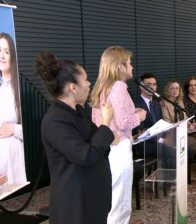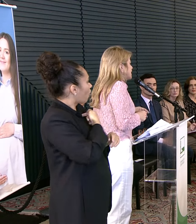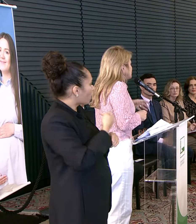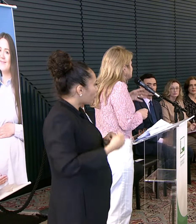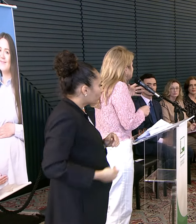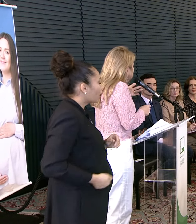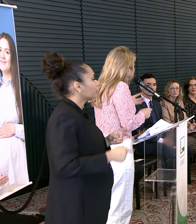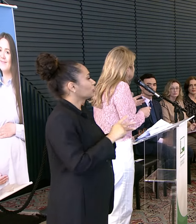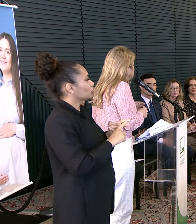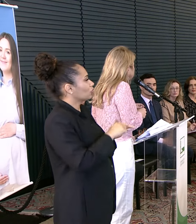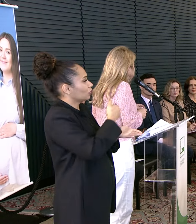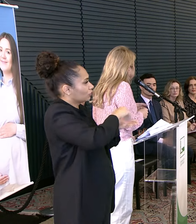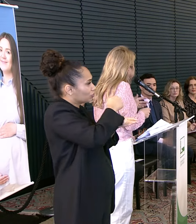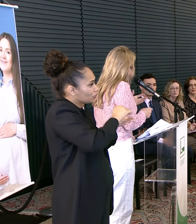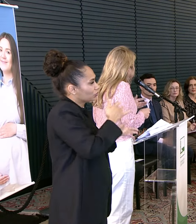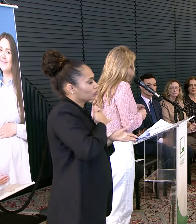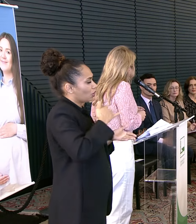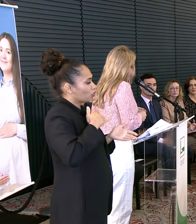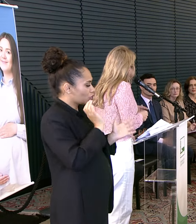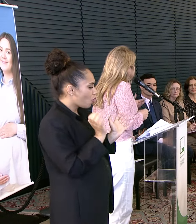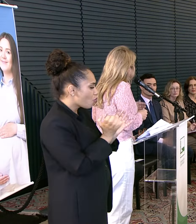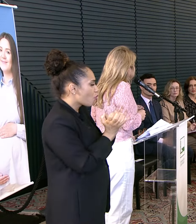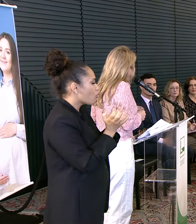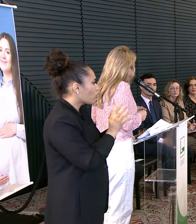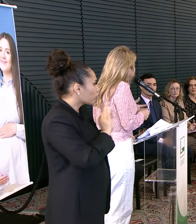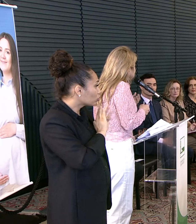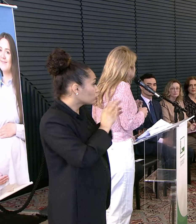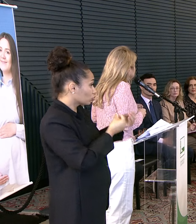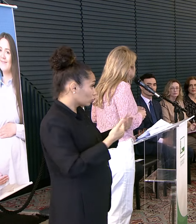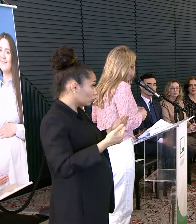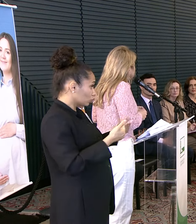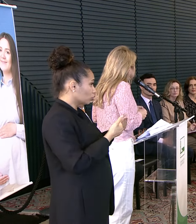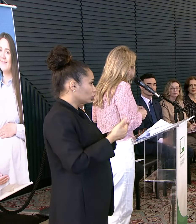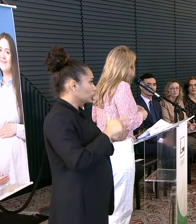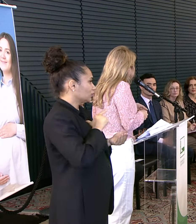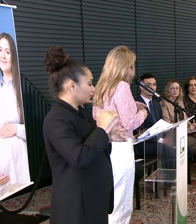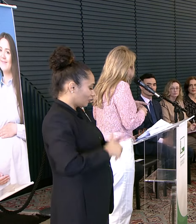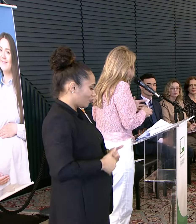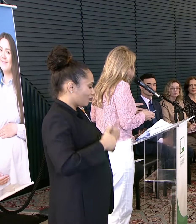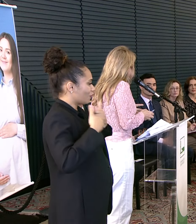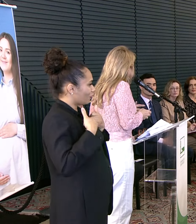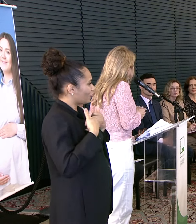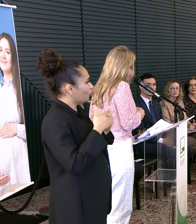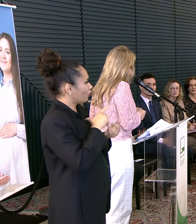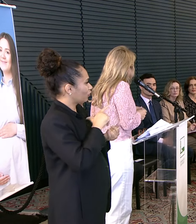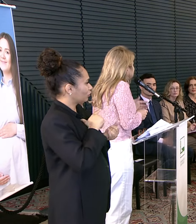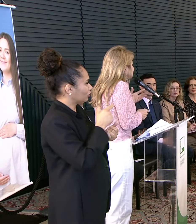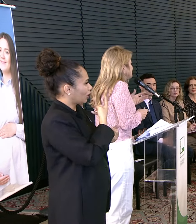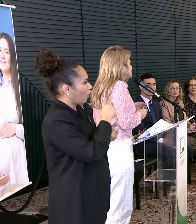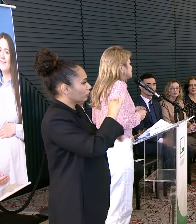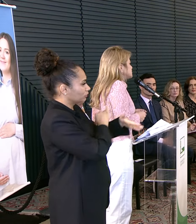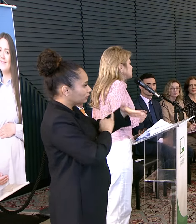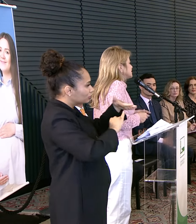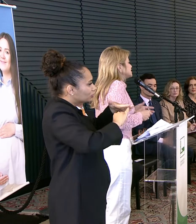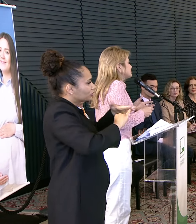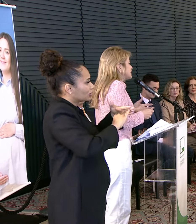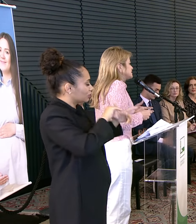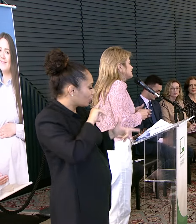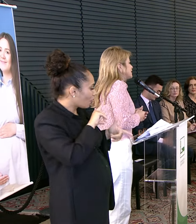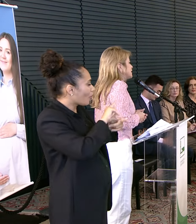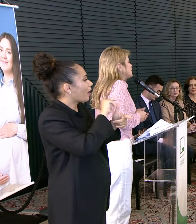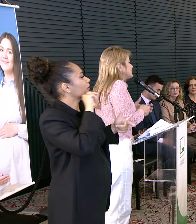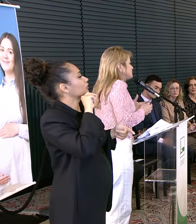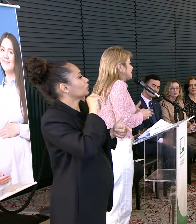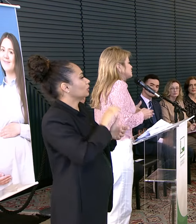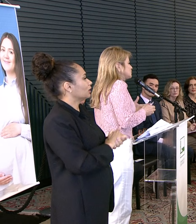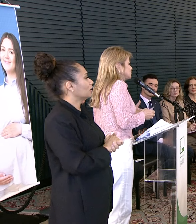secretário de saúde A toda a equipe Que hoje faz aqui Traz a nós o orgulho De entre tantas entidades Ser uma das escolhidas Para